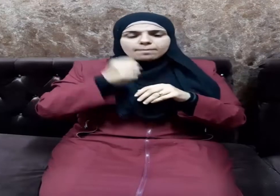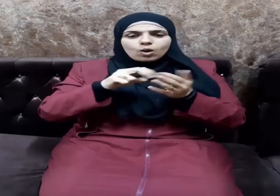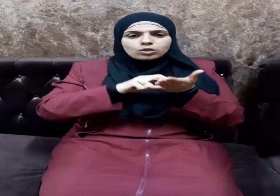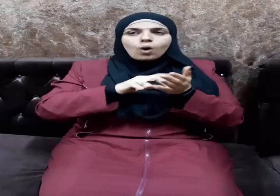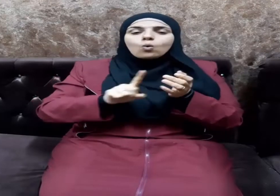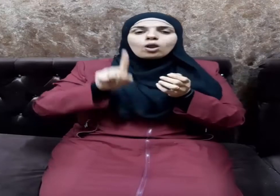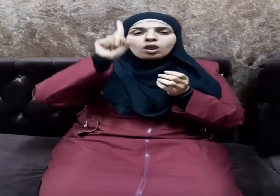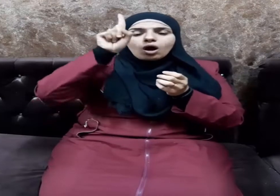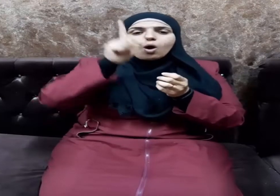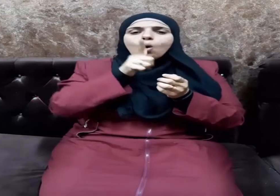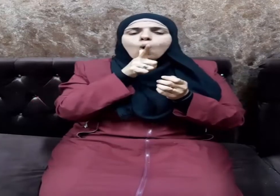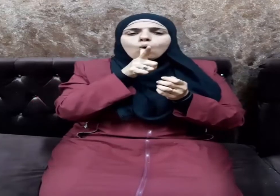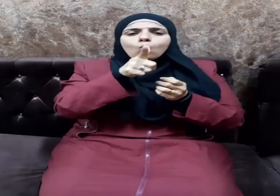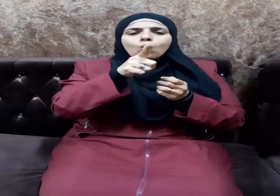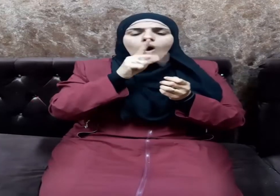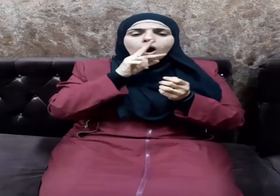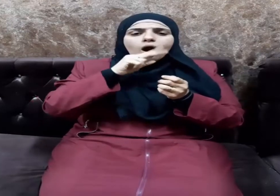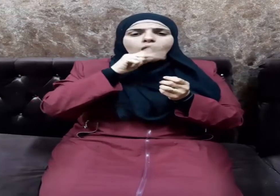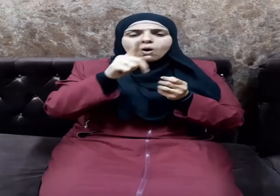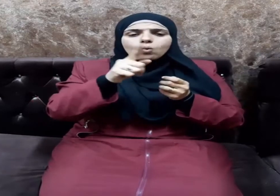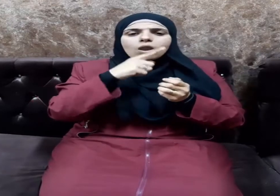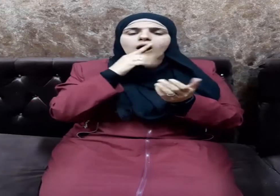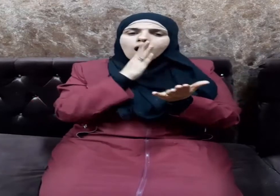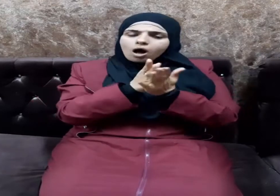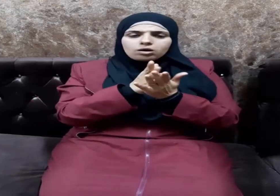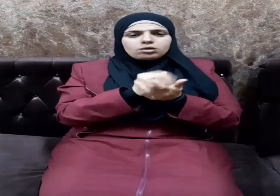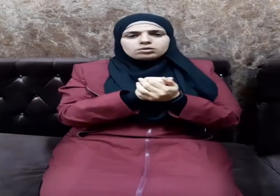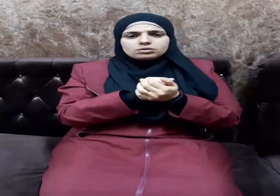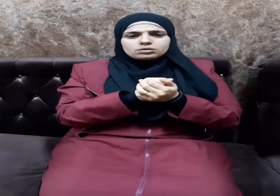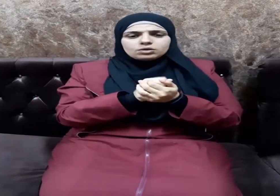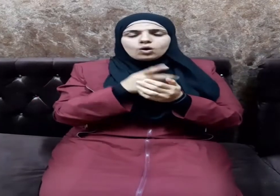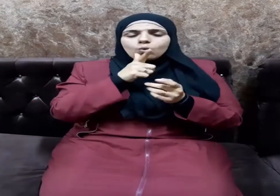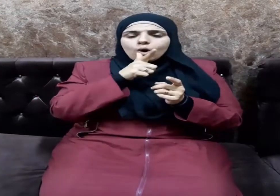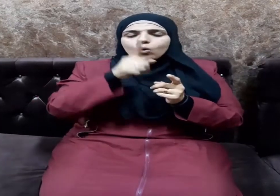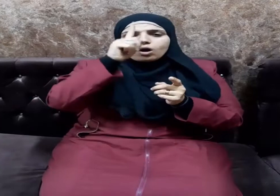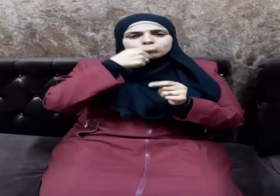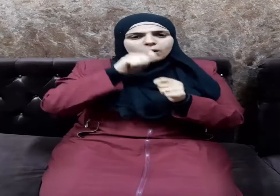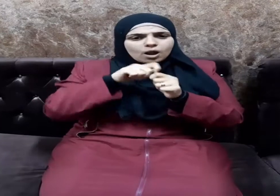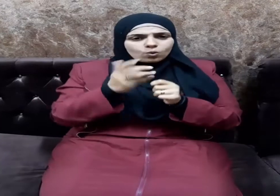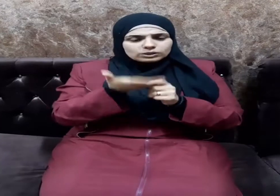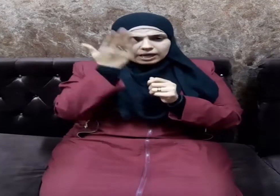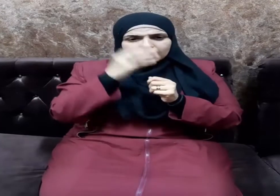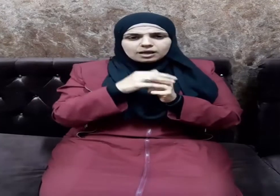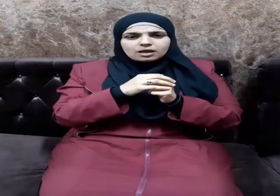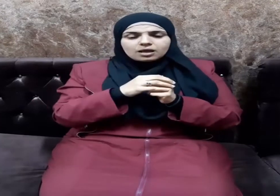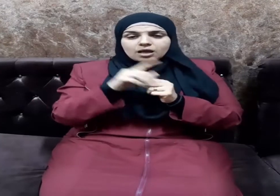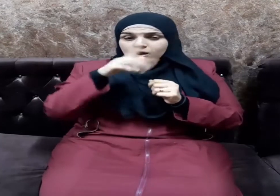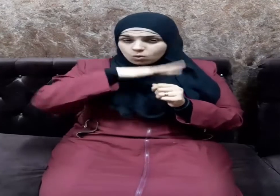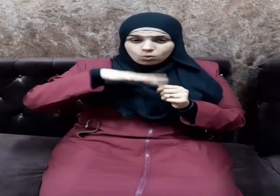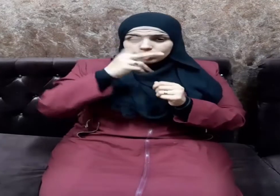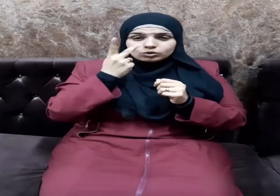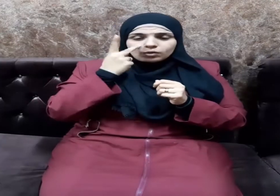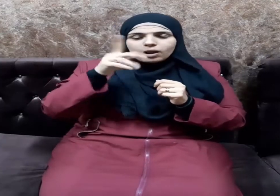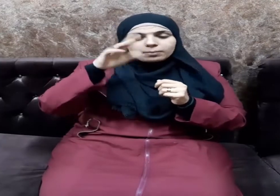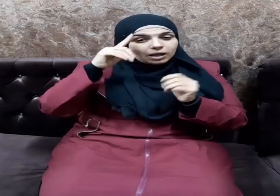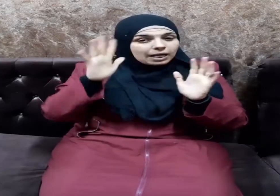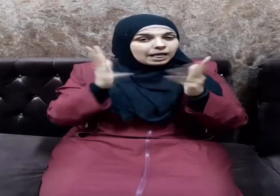اتقوا الله وقولوا قولوا قولا سديدا ويقول سبحانه ألم تر كيف ضرب الله